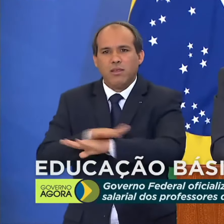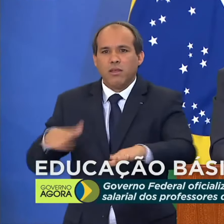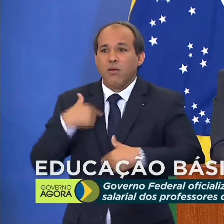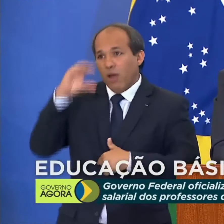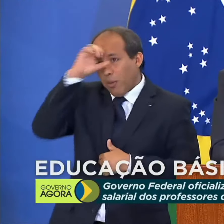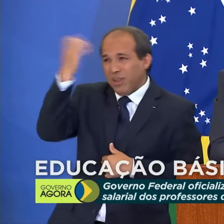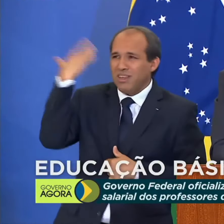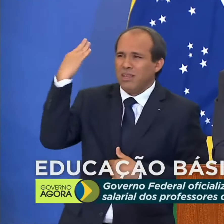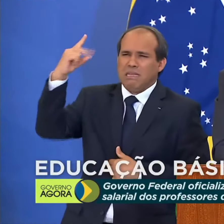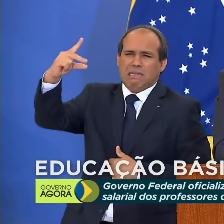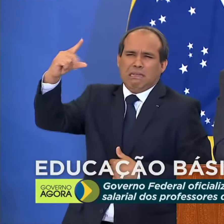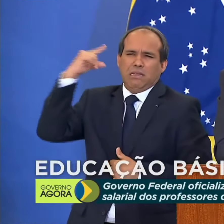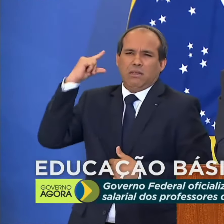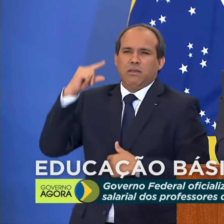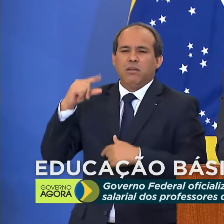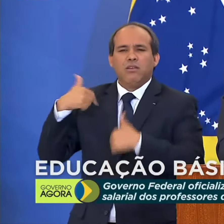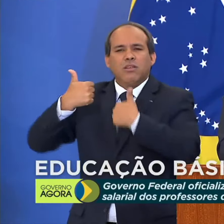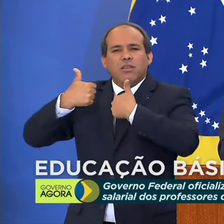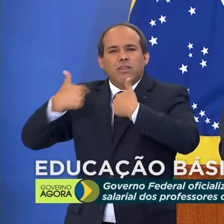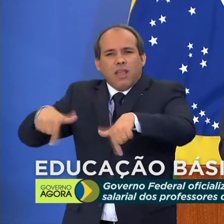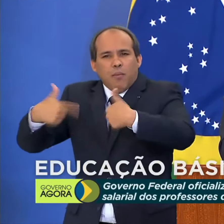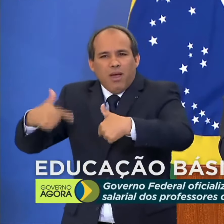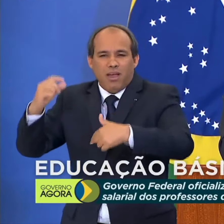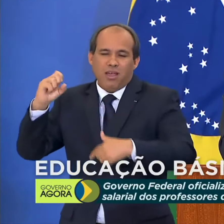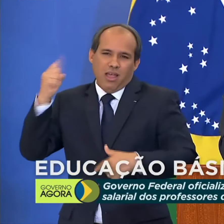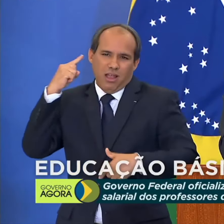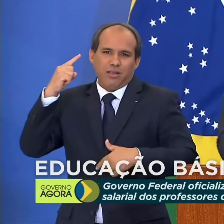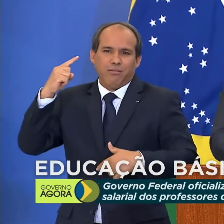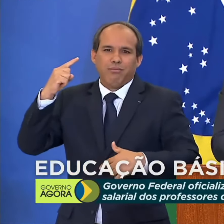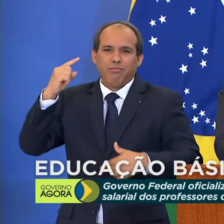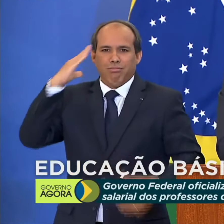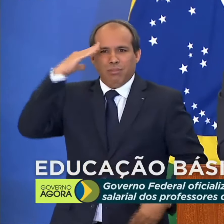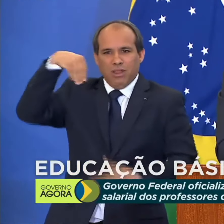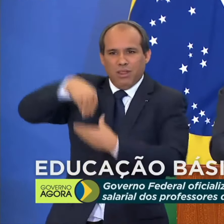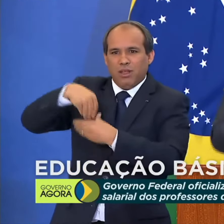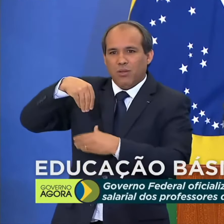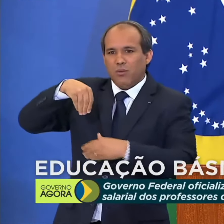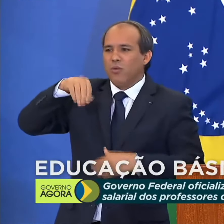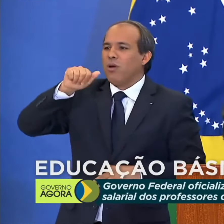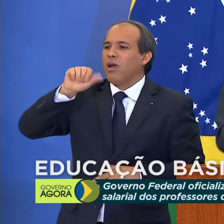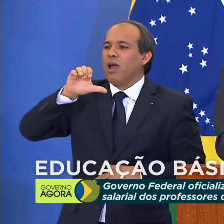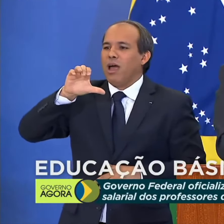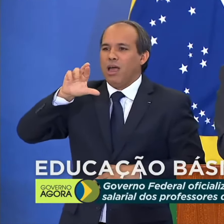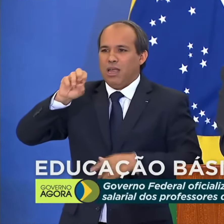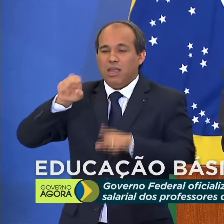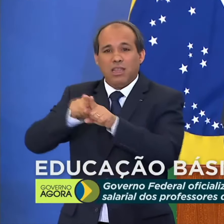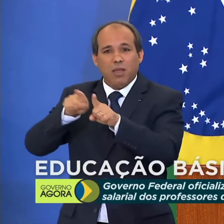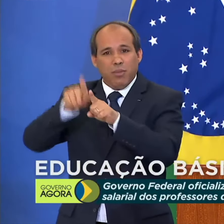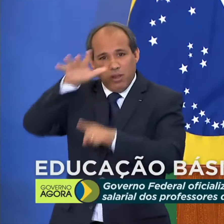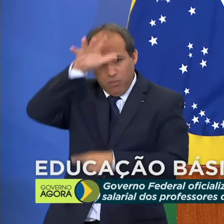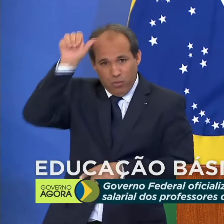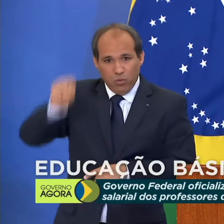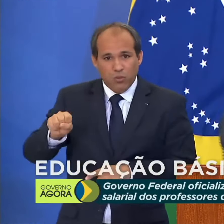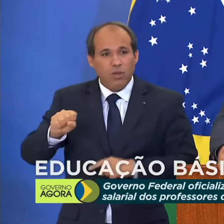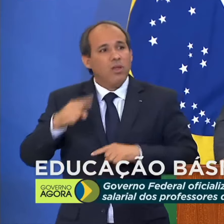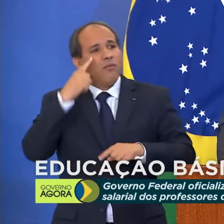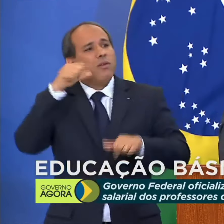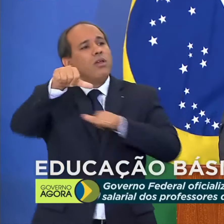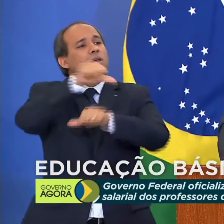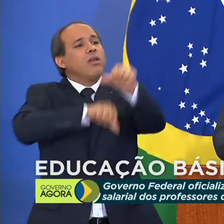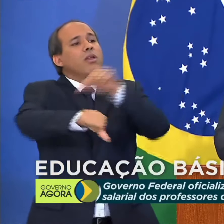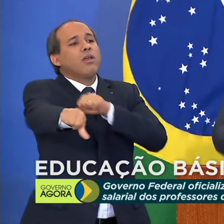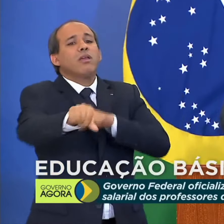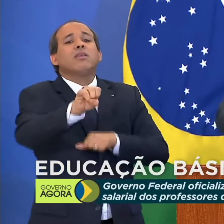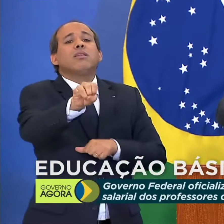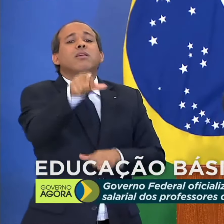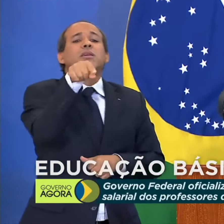quando servi lá em Niwak, Mato Grosso do Sul. Se colocar do outro lado do balcão e, junto com